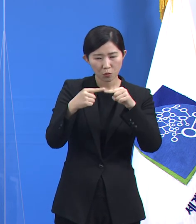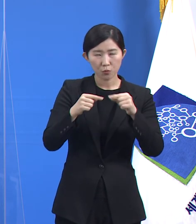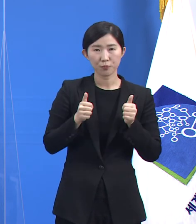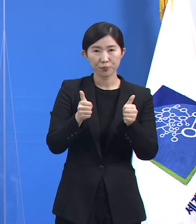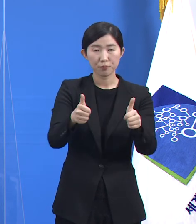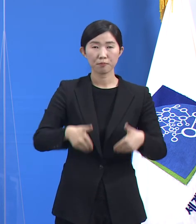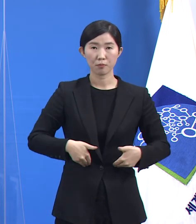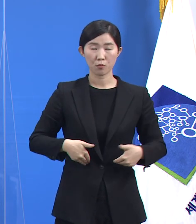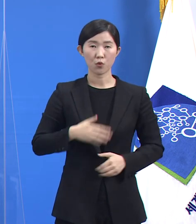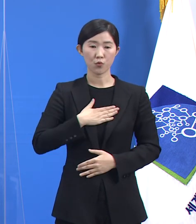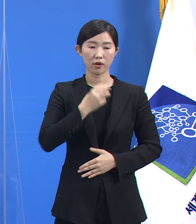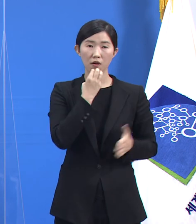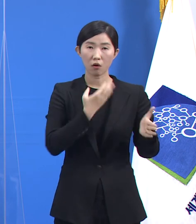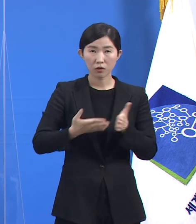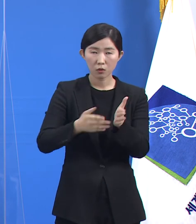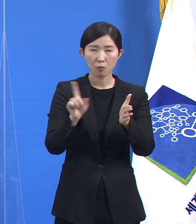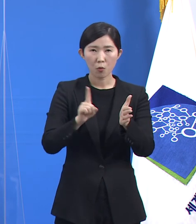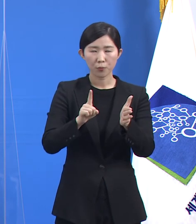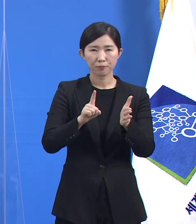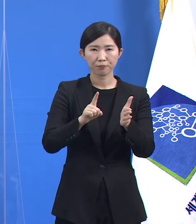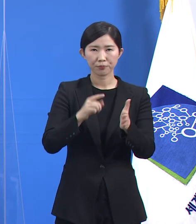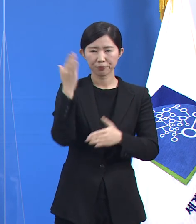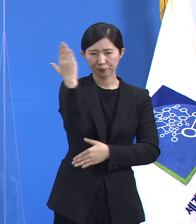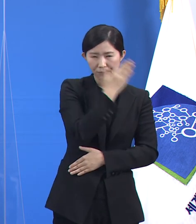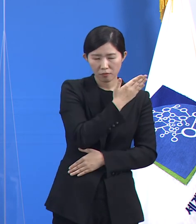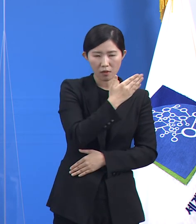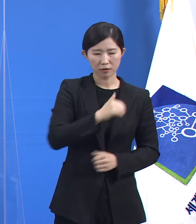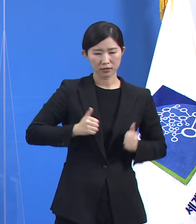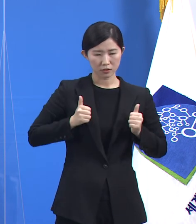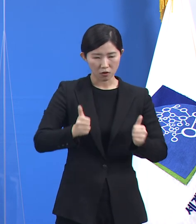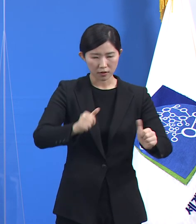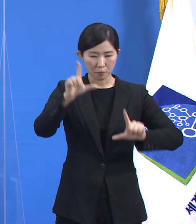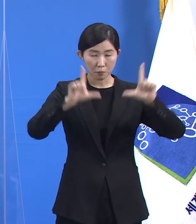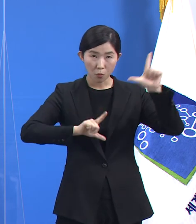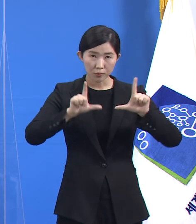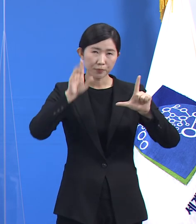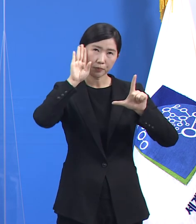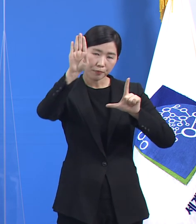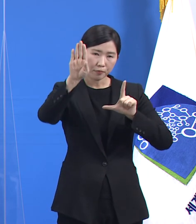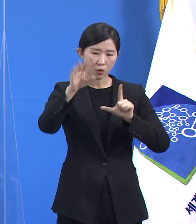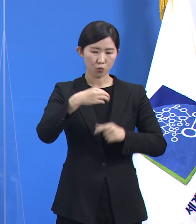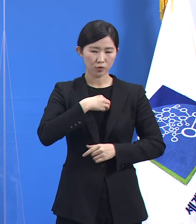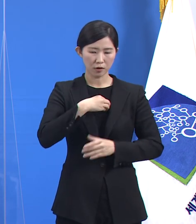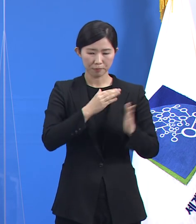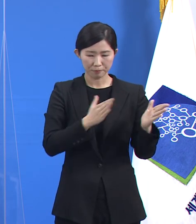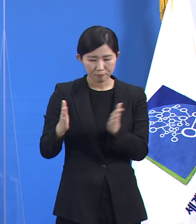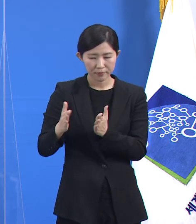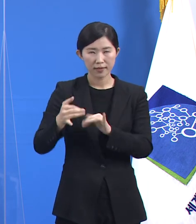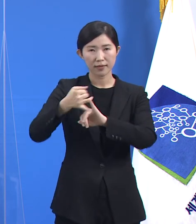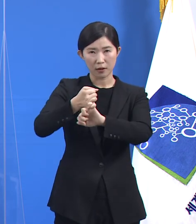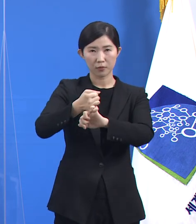투명하고 성실한 태도로 미래의 위험을 꾸준히 대비하겠습니다. 감사합니다.